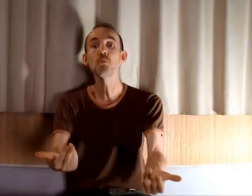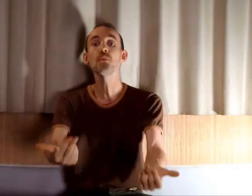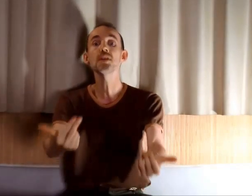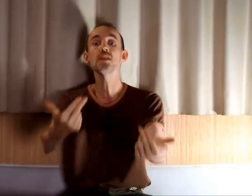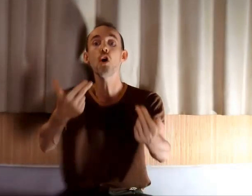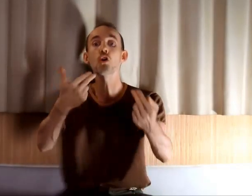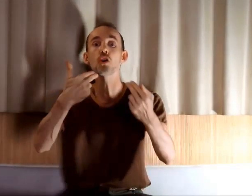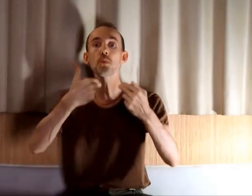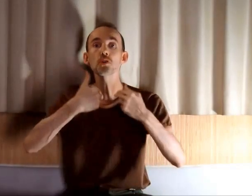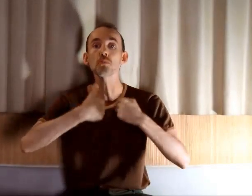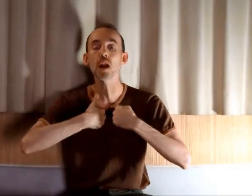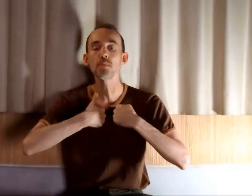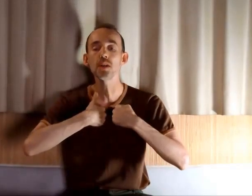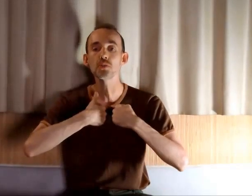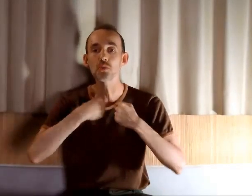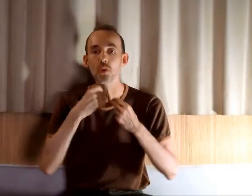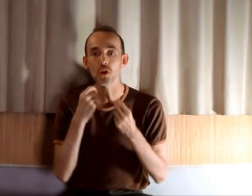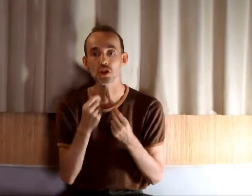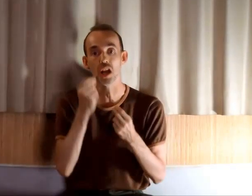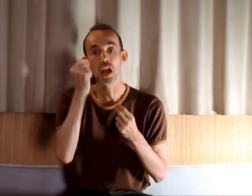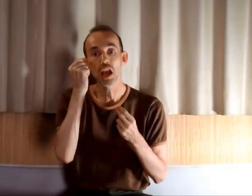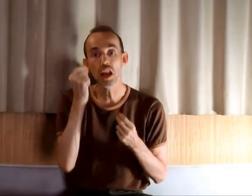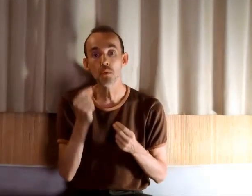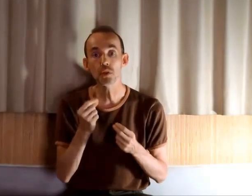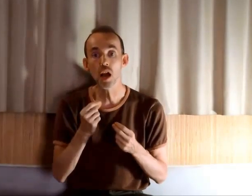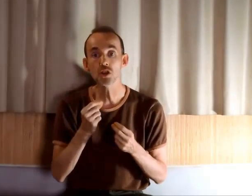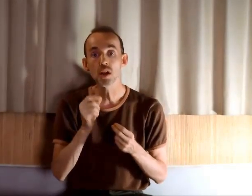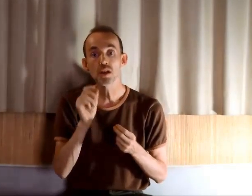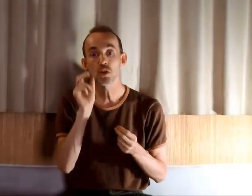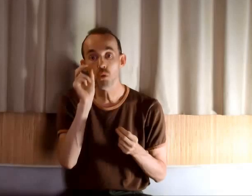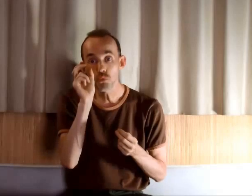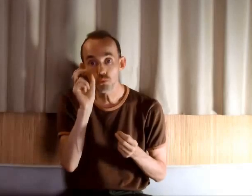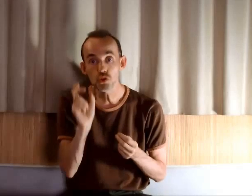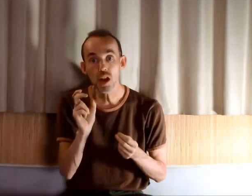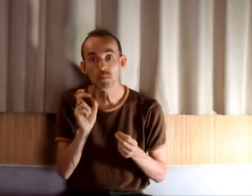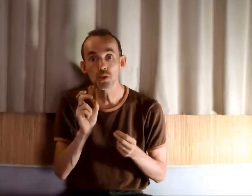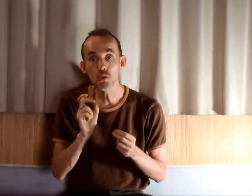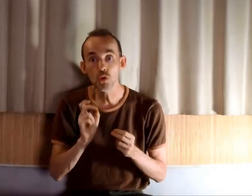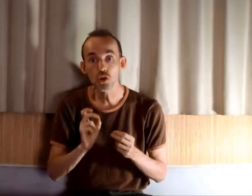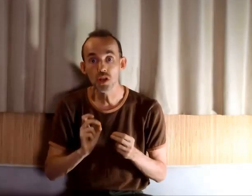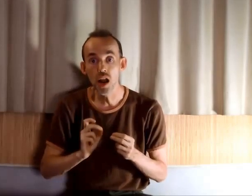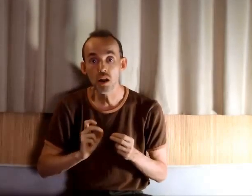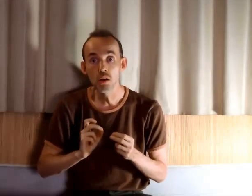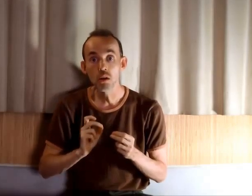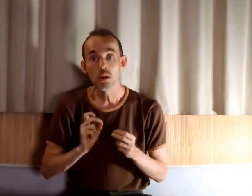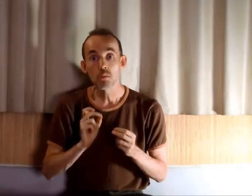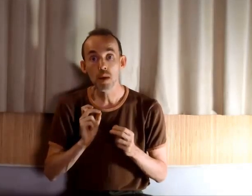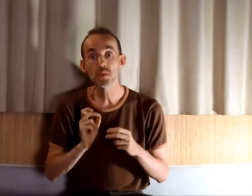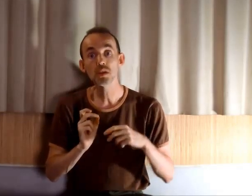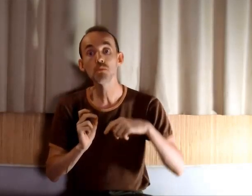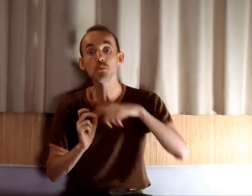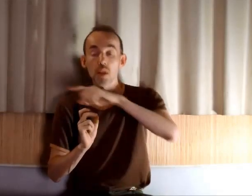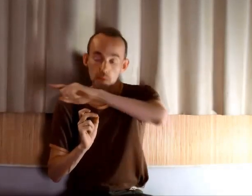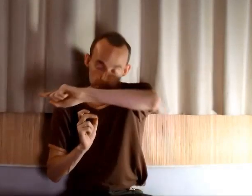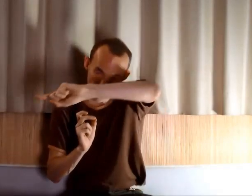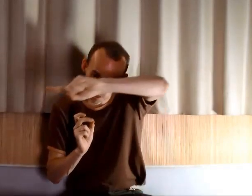est plus facile en commençant par la blessure originelle. Et l'avantage, c'est que quand vous touchez à la blessure originelle, même si vous n'avez pas